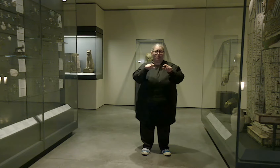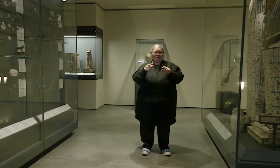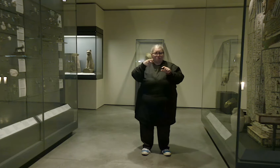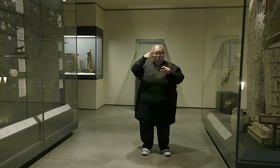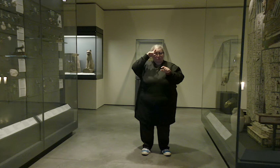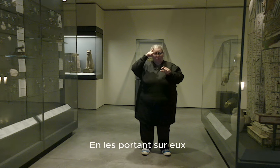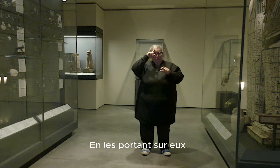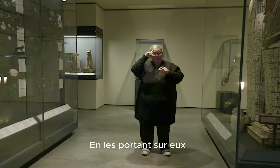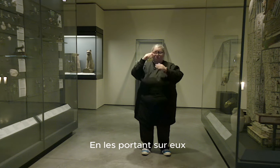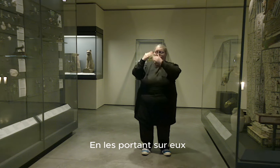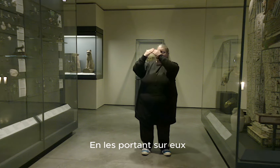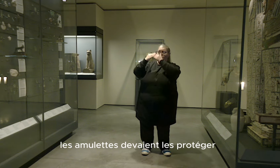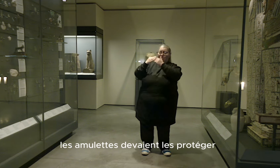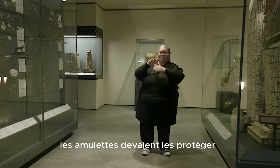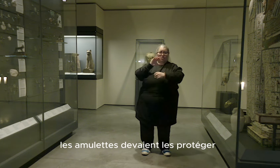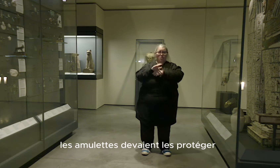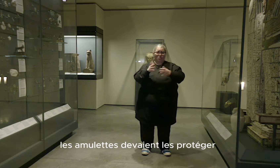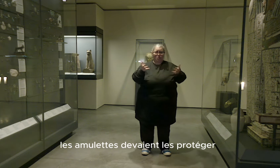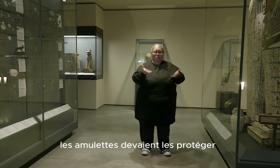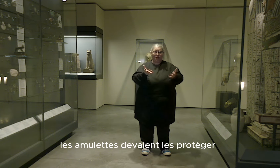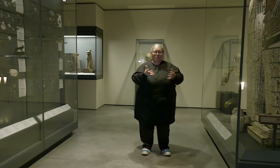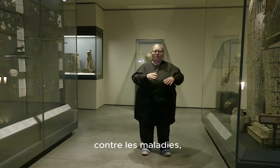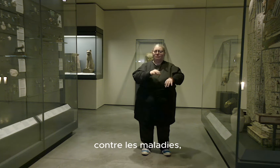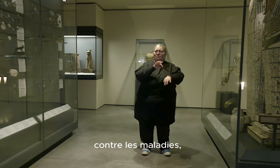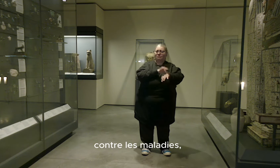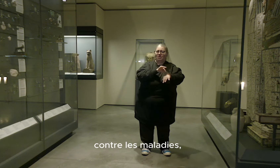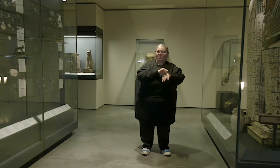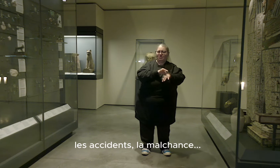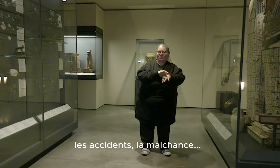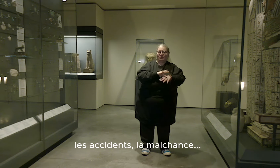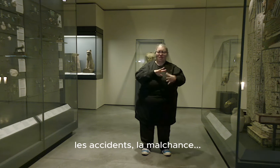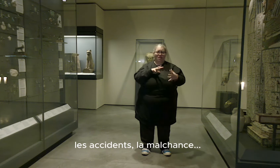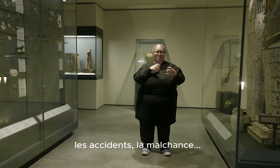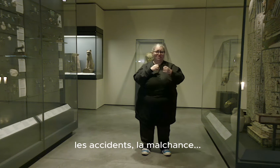En les portant sur eux, les amulettes devaient les protéger contre les maladies, les accidents, la malchance.